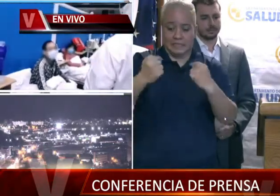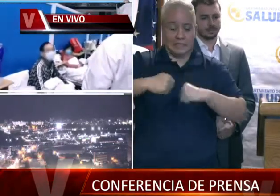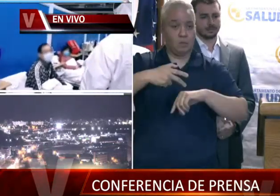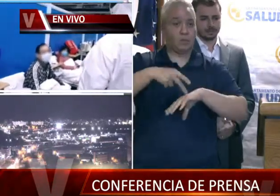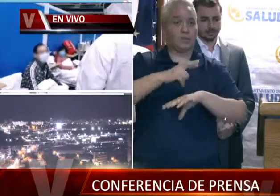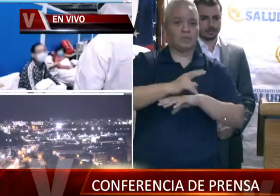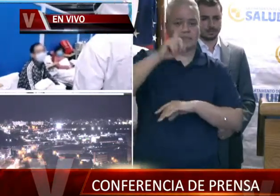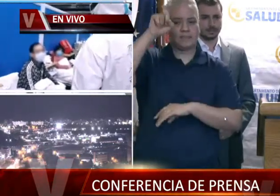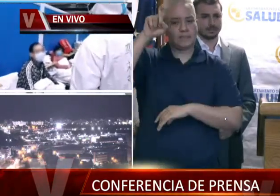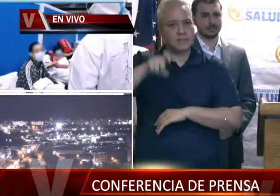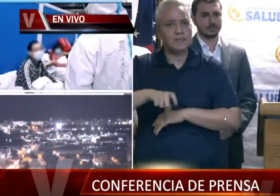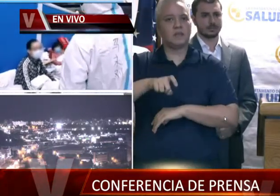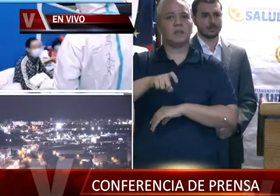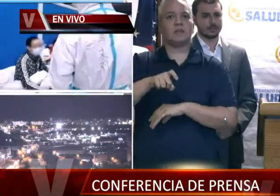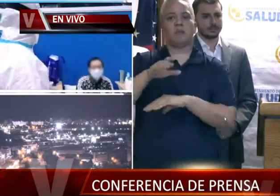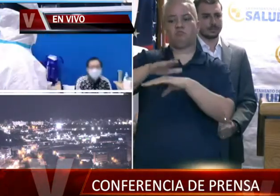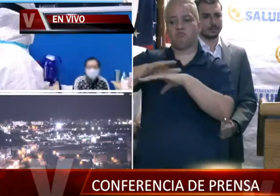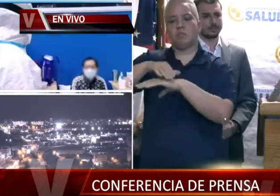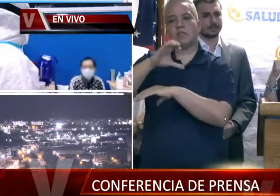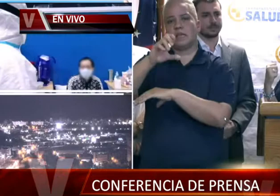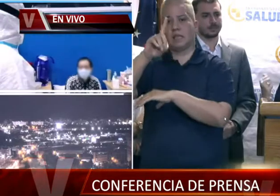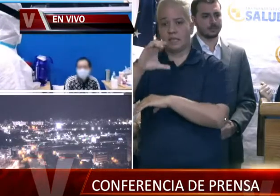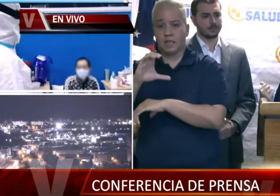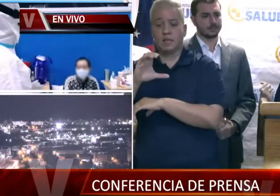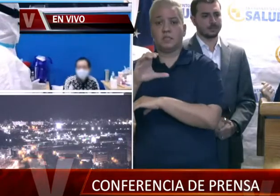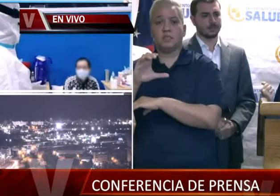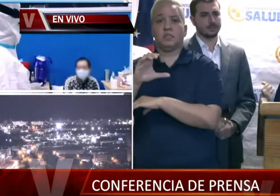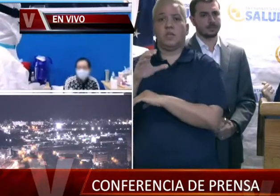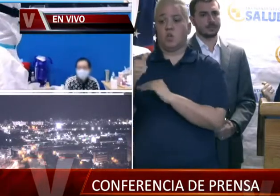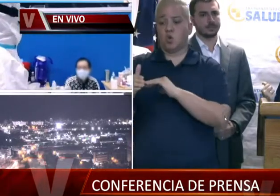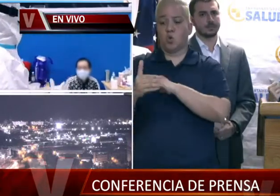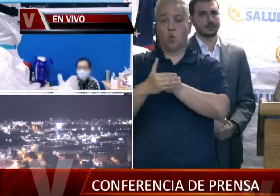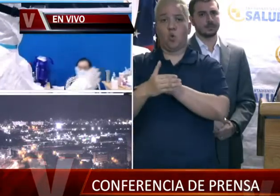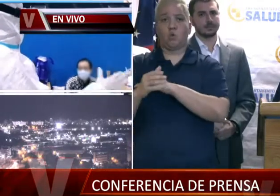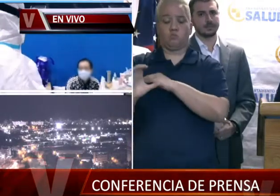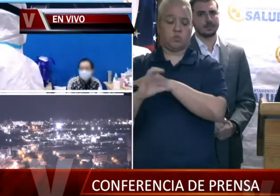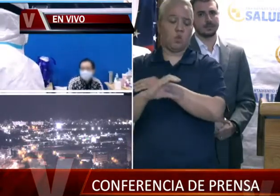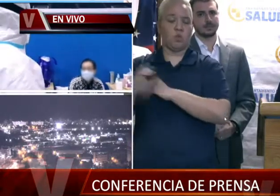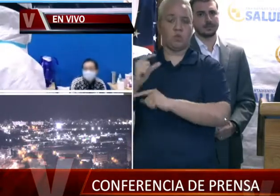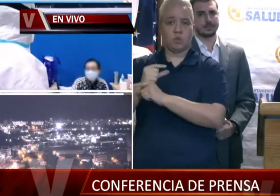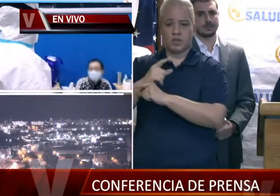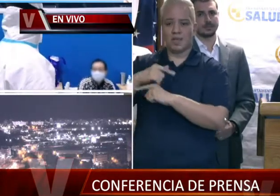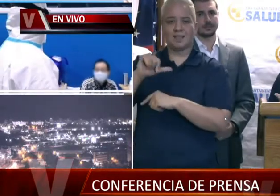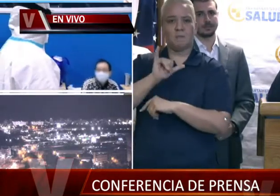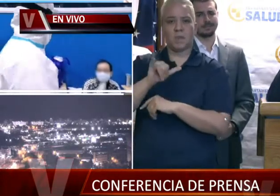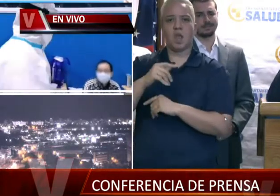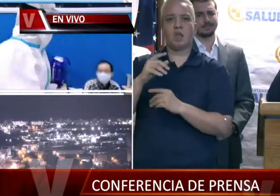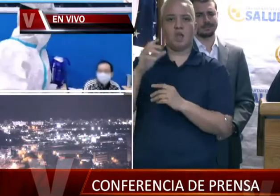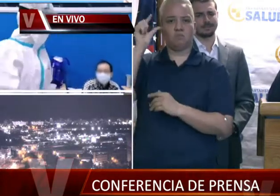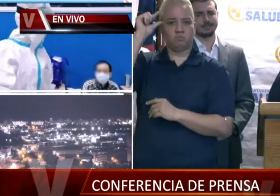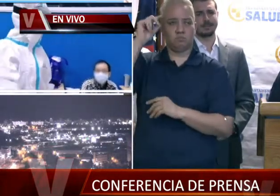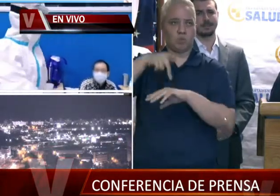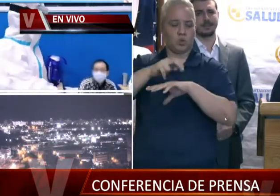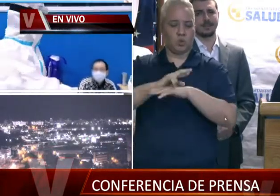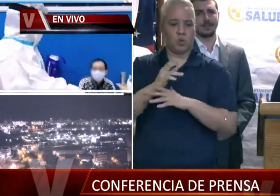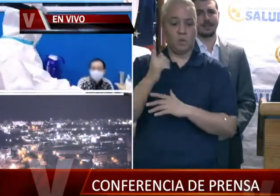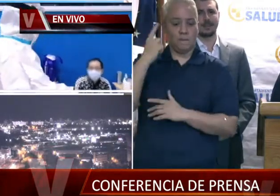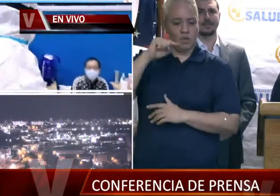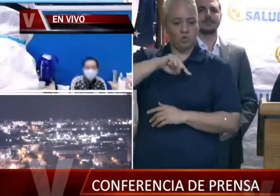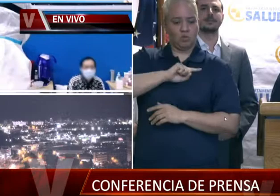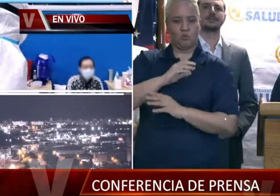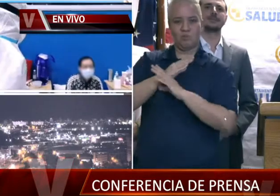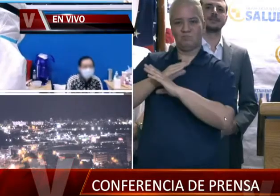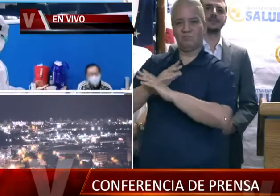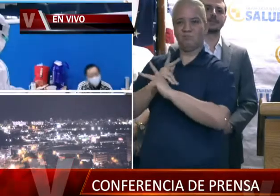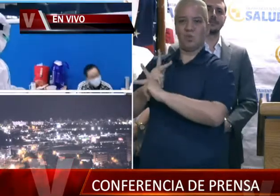notificar, además del CDC y al Coast Guard, a la dirección de puertos. Para nosotros poder entonces salvaguardar a los ciudadanos. Partiendo de eso